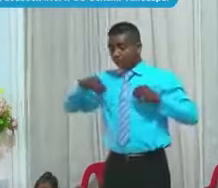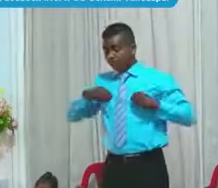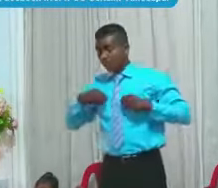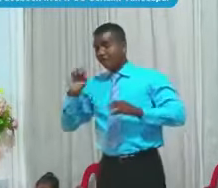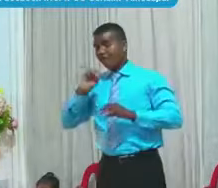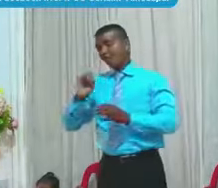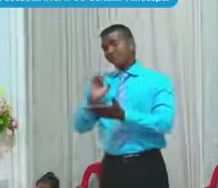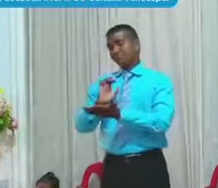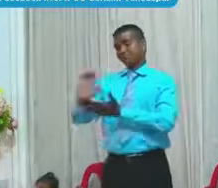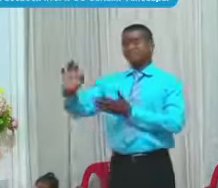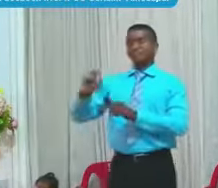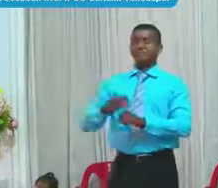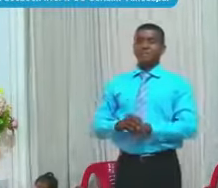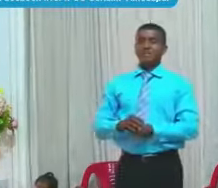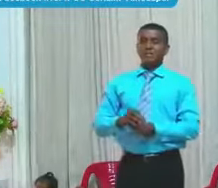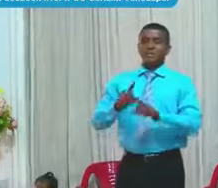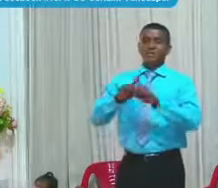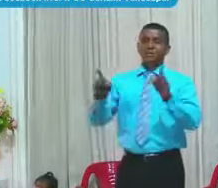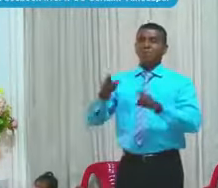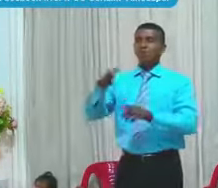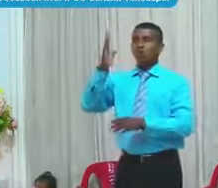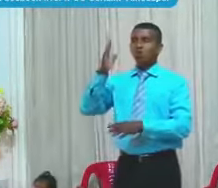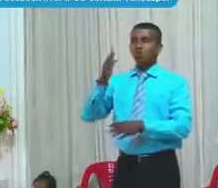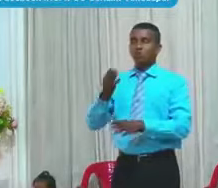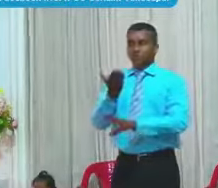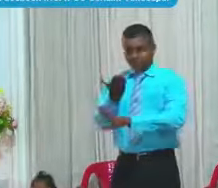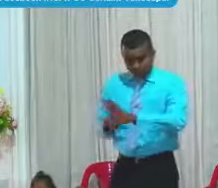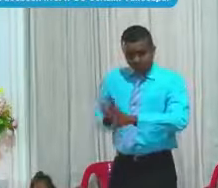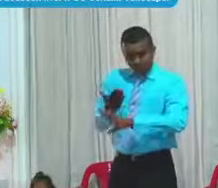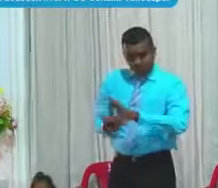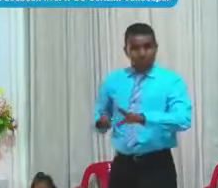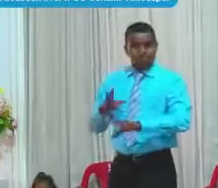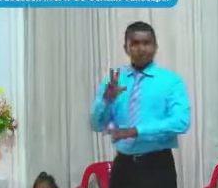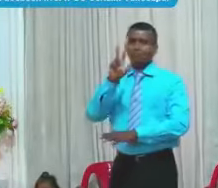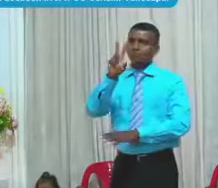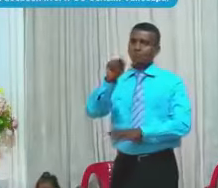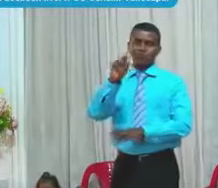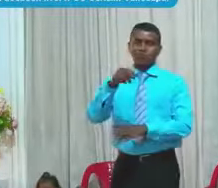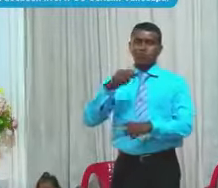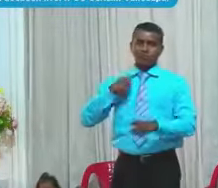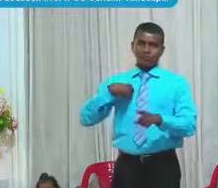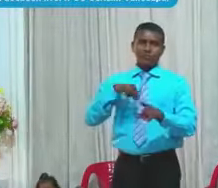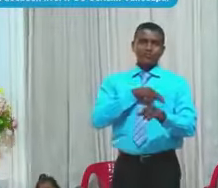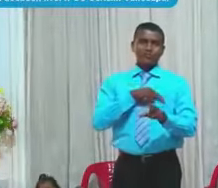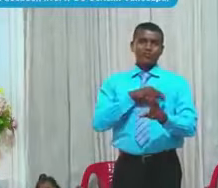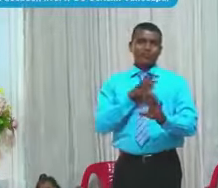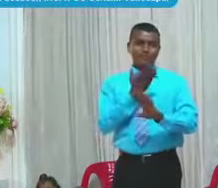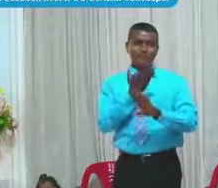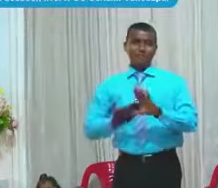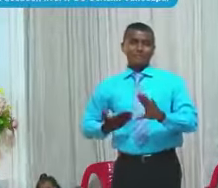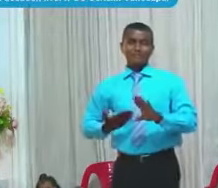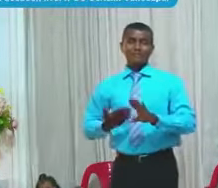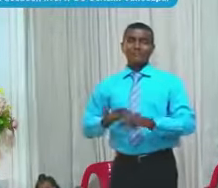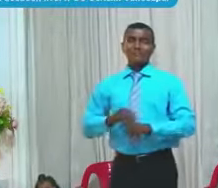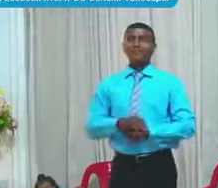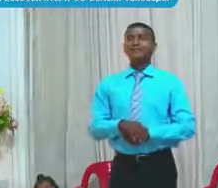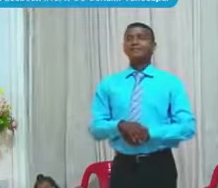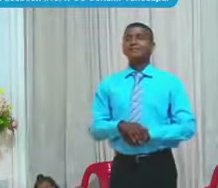Y Dios No anda haciendo Prejuicios Nosotros somos Los que Hacemos prejuicios ¿Qué son los prejuicios?